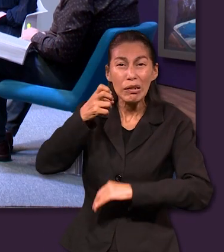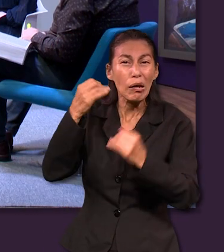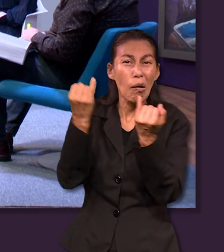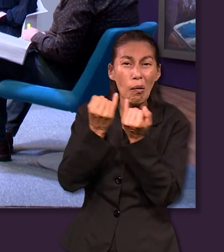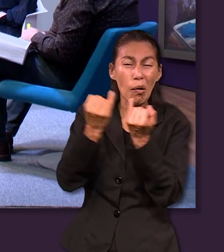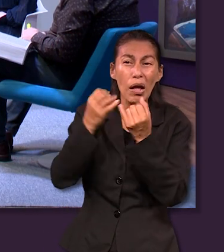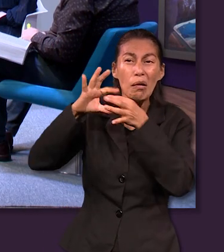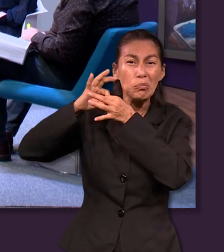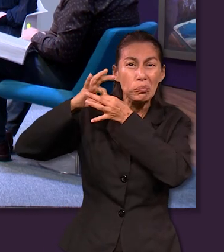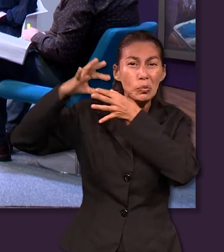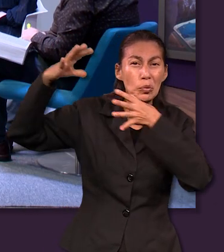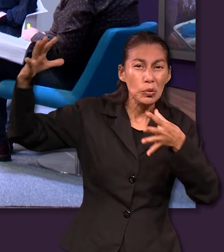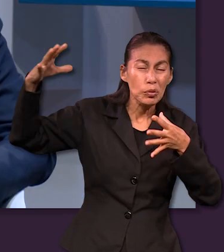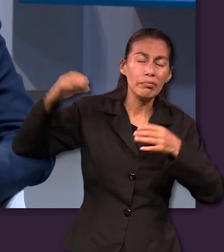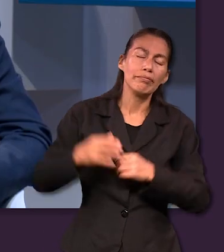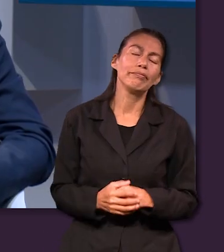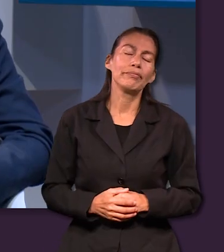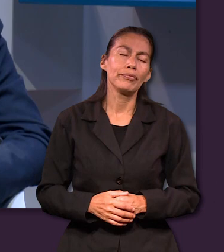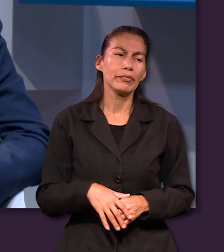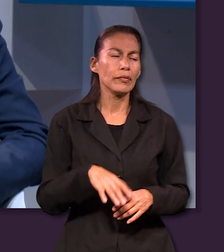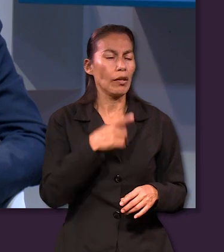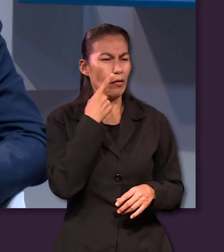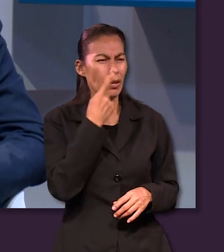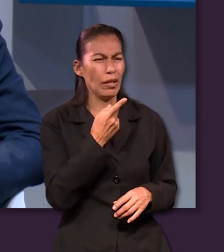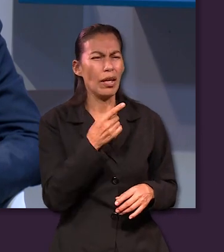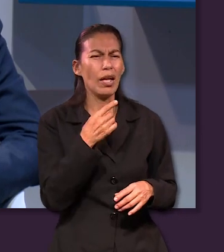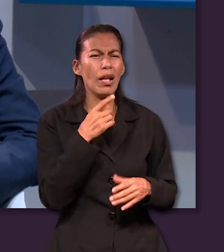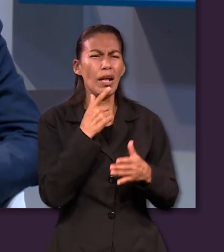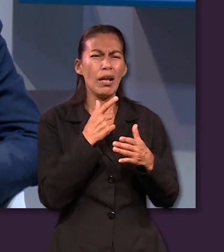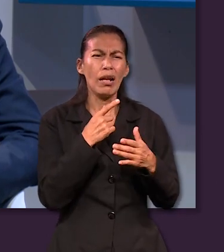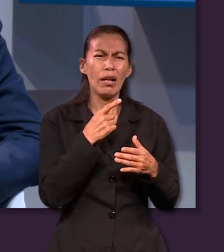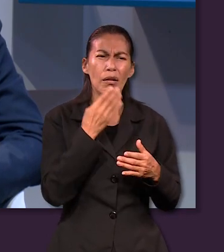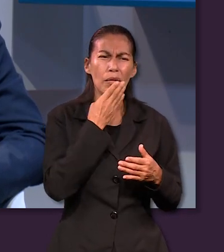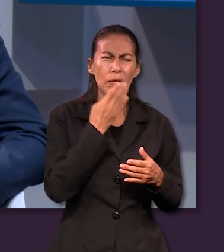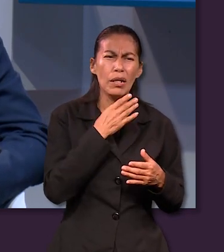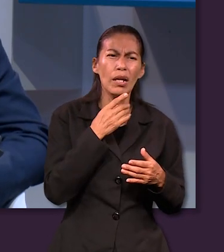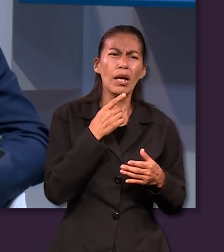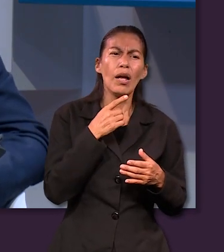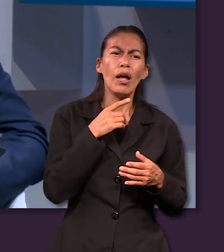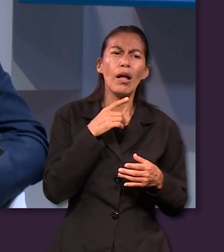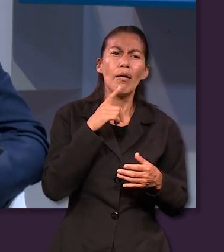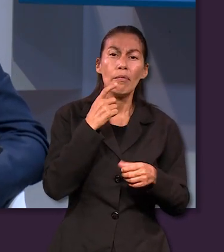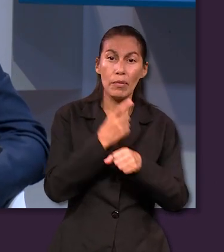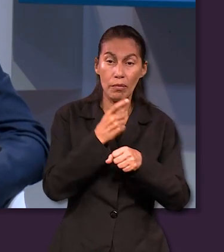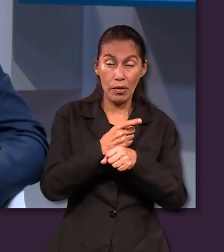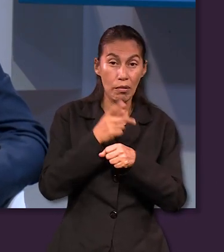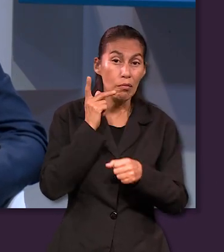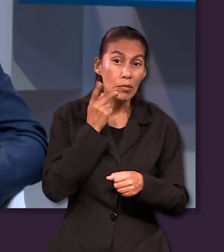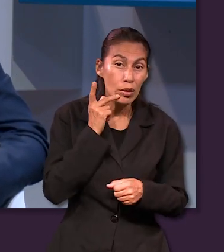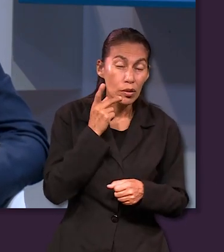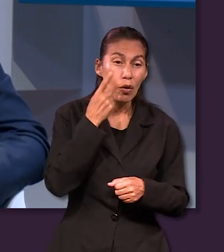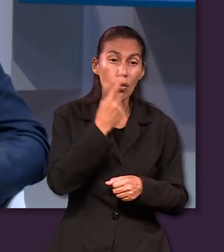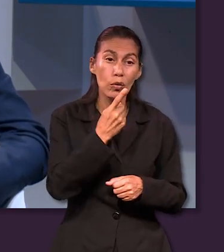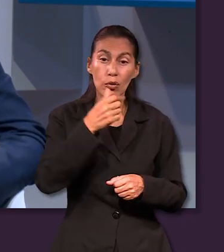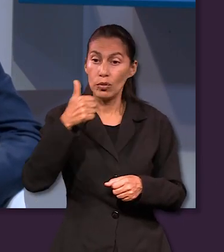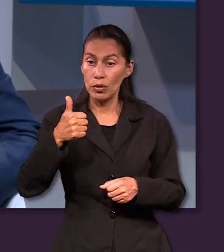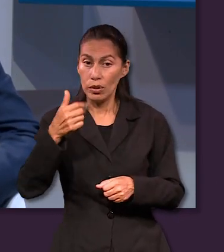bien saben que por otro lado la lección también nos habla en primera de Pedro por ejemplo voy a leer el texto 1, 6 y 9